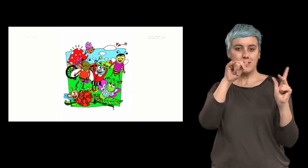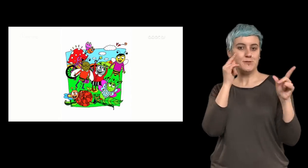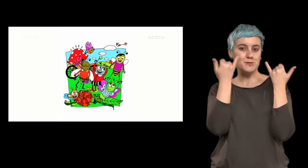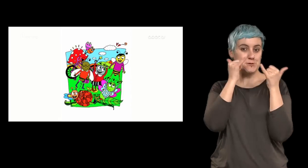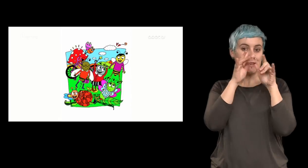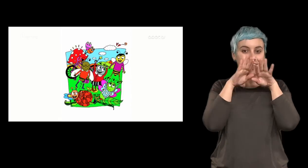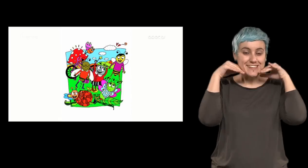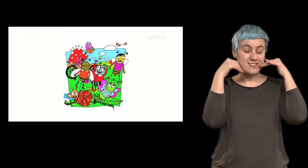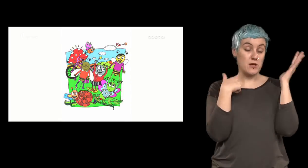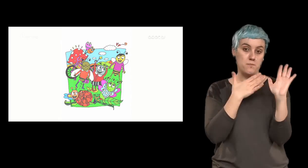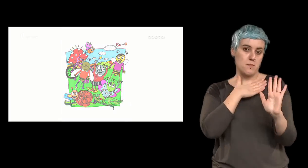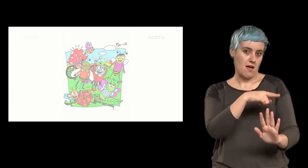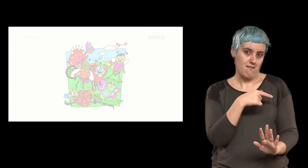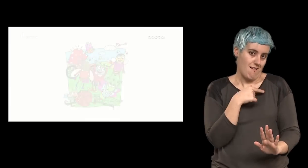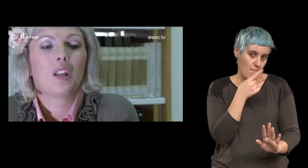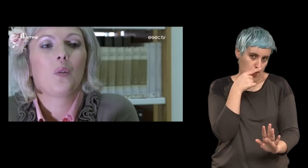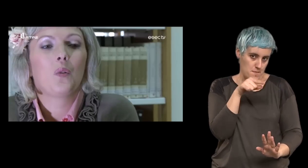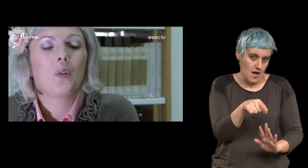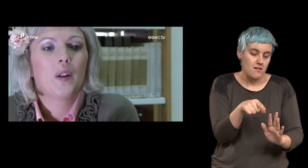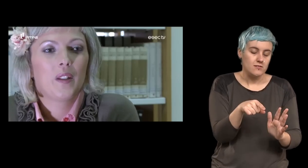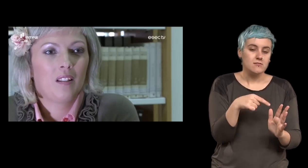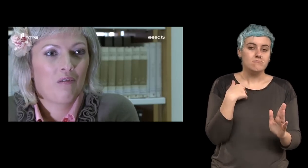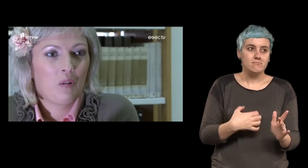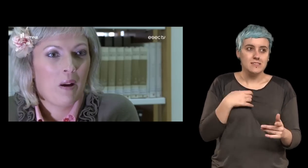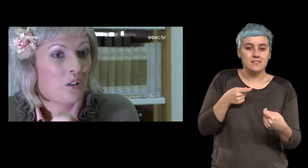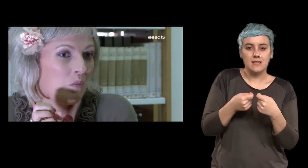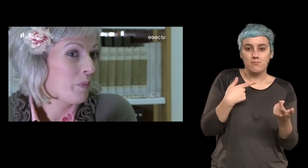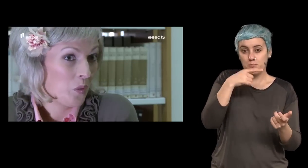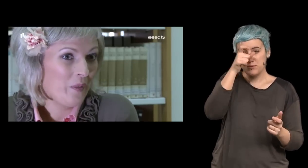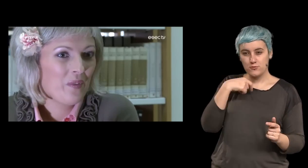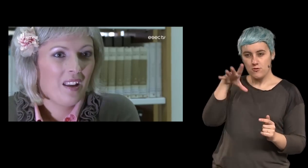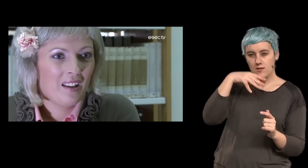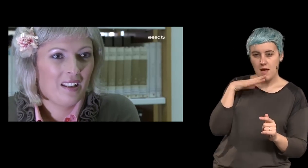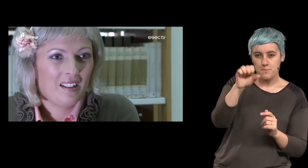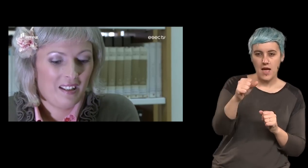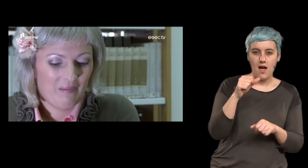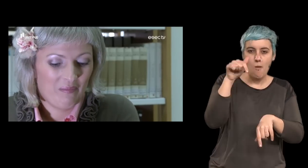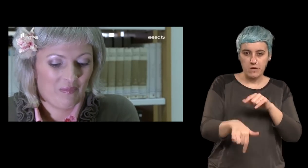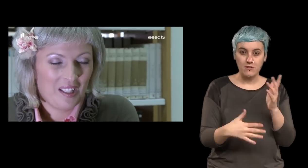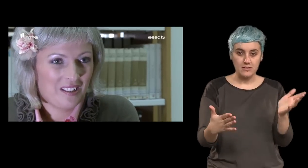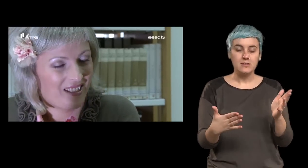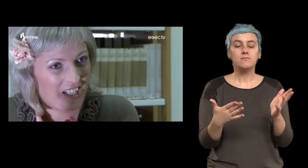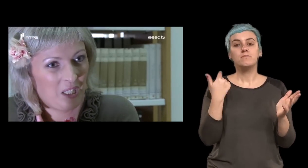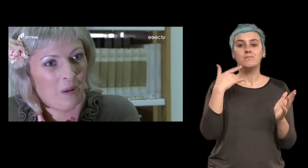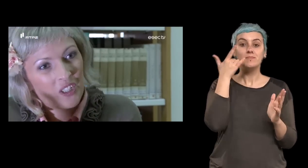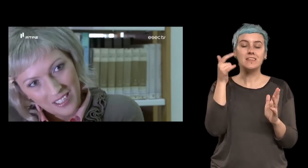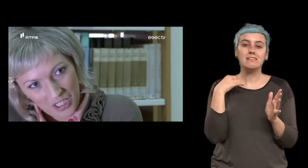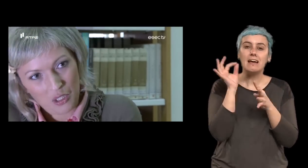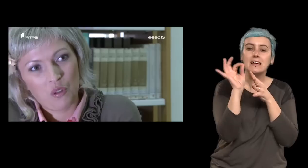porque seja isso que eu gosto mais e que eu identifico mais numa pessoa tento que seja isso mais característico nos